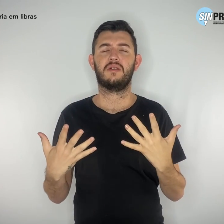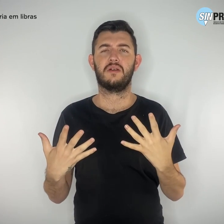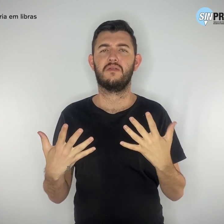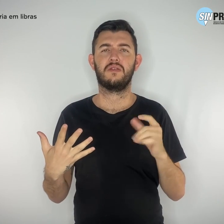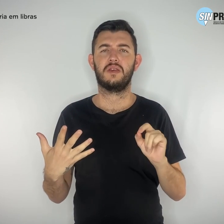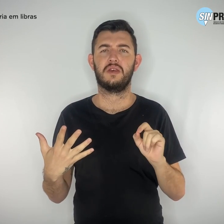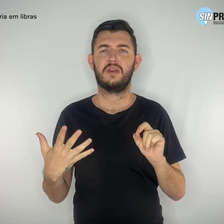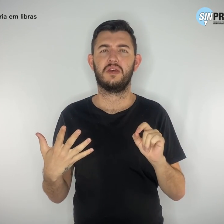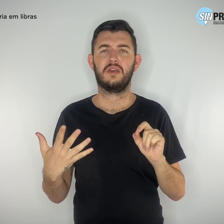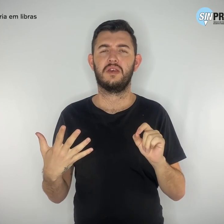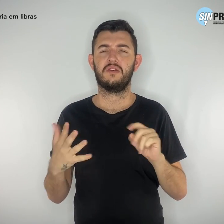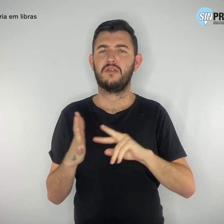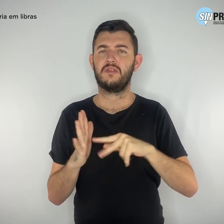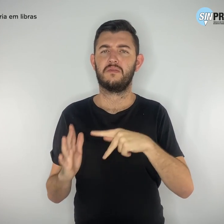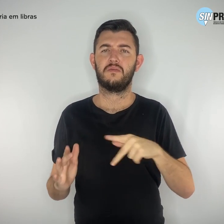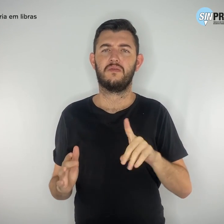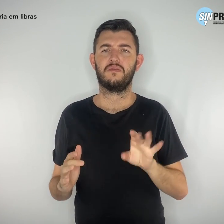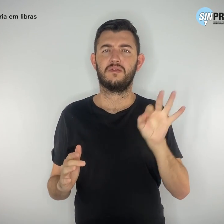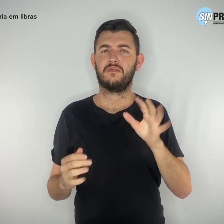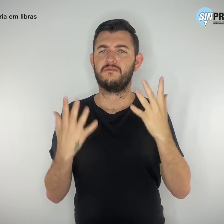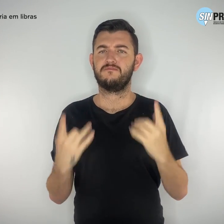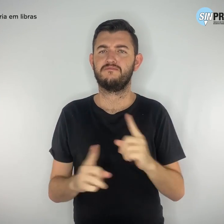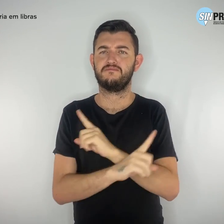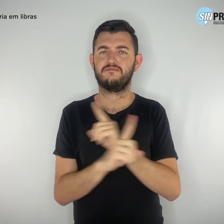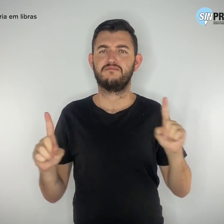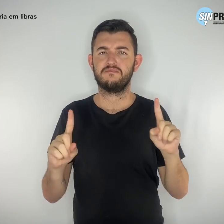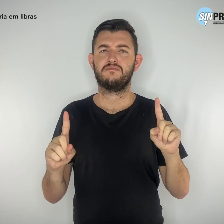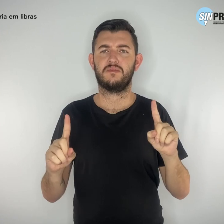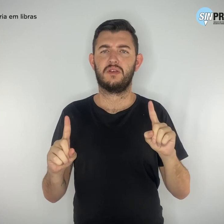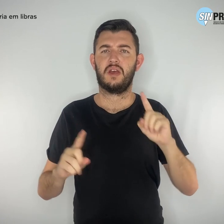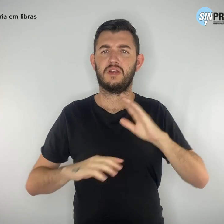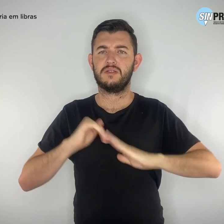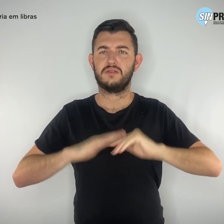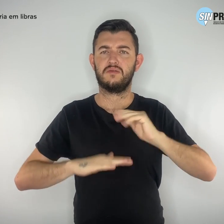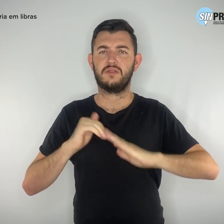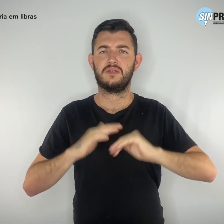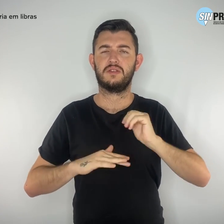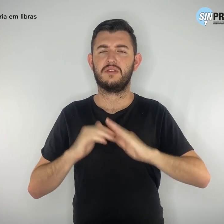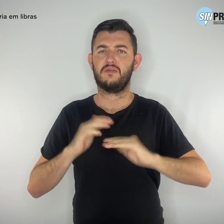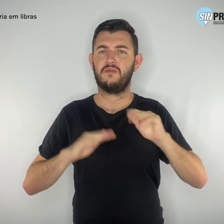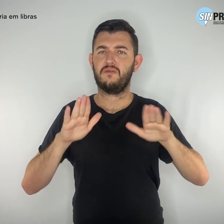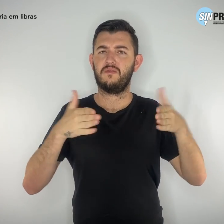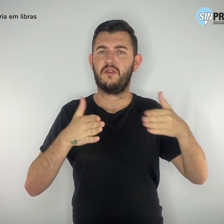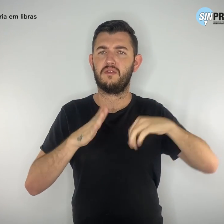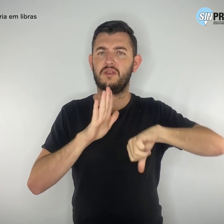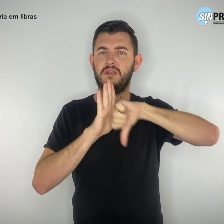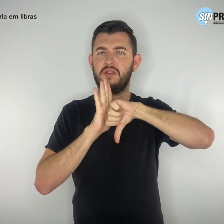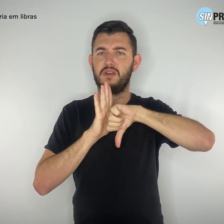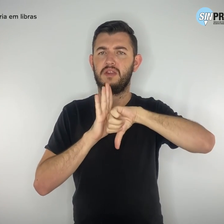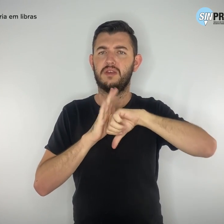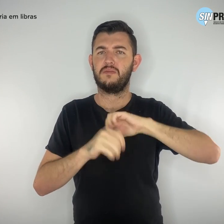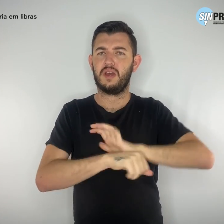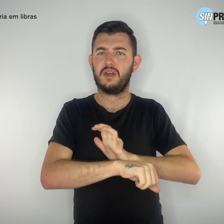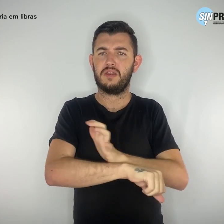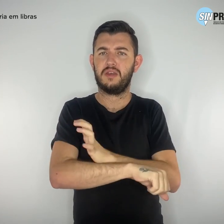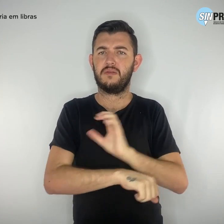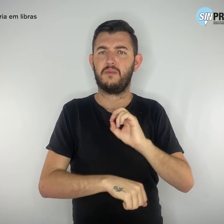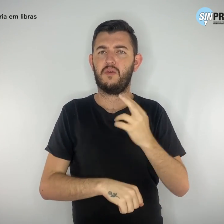atitude que envolva os crimes de racismo e de misoginia em qualquer tempo e local do planeta,